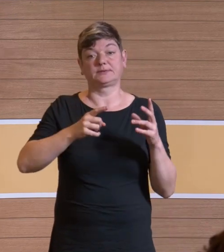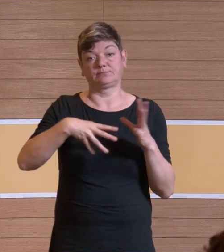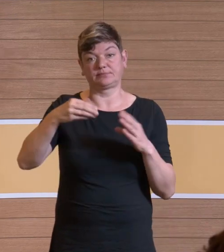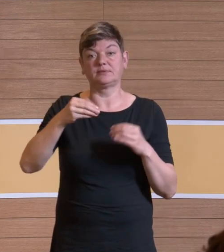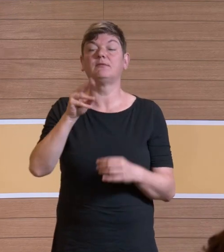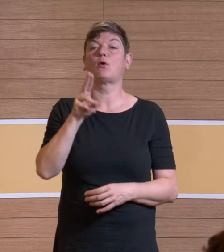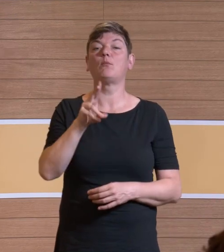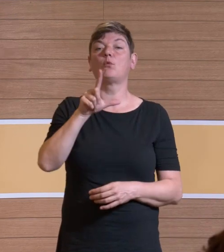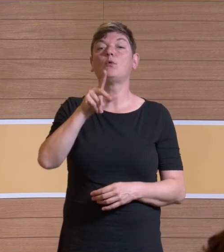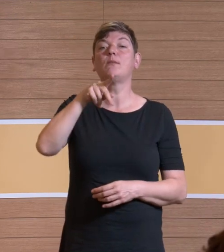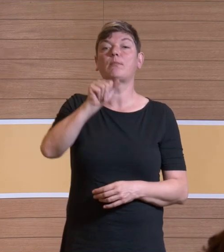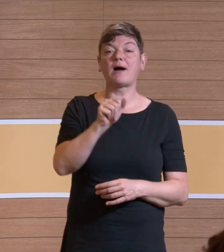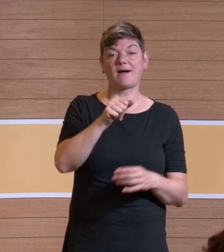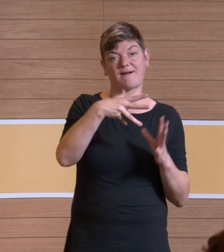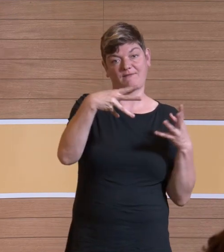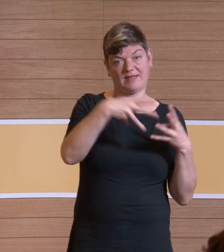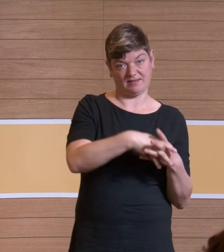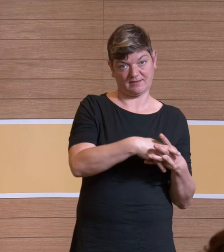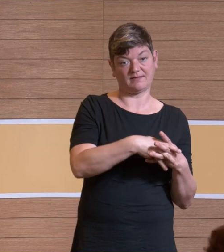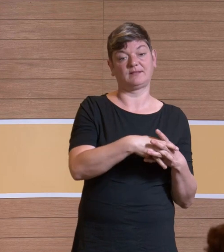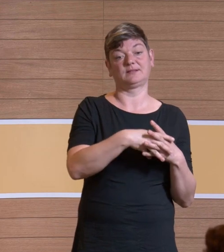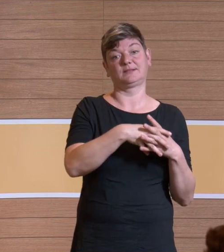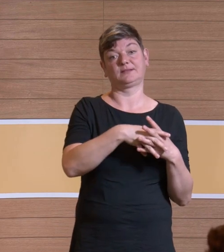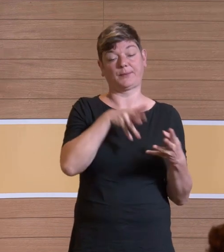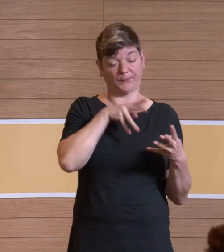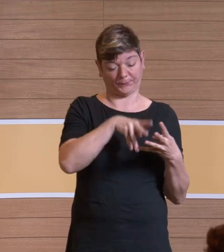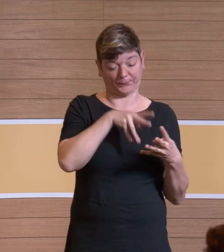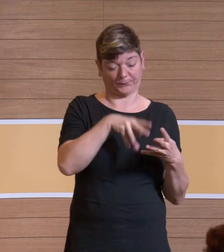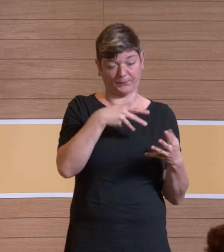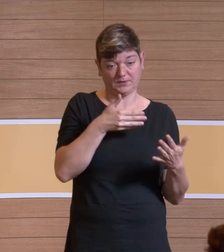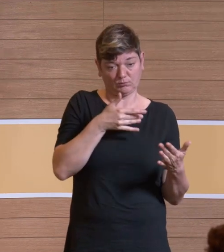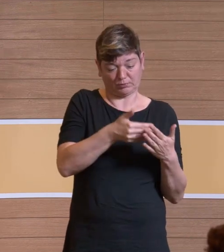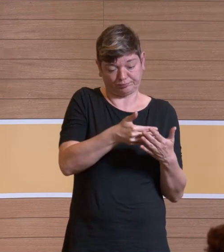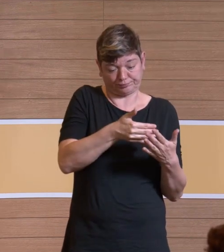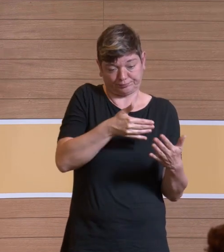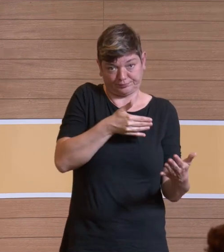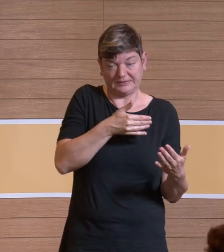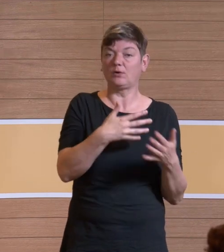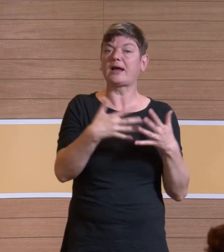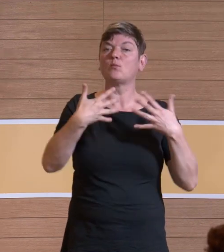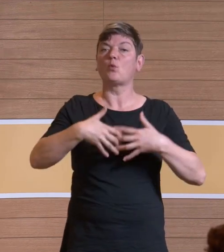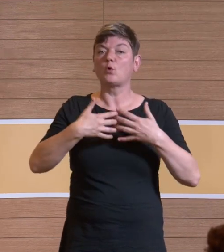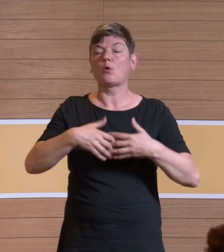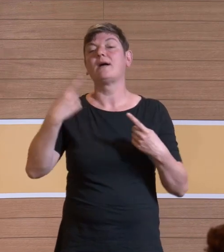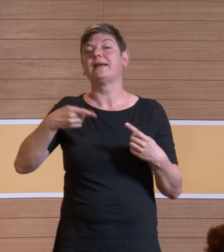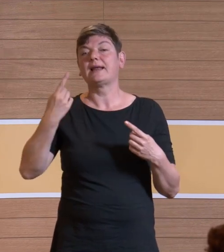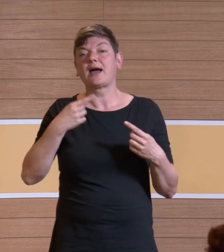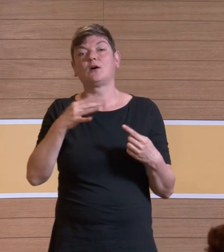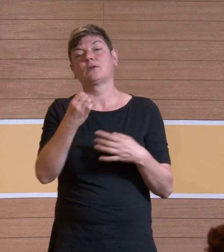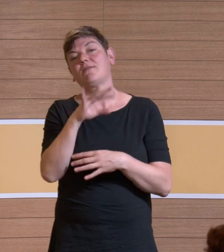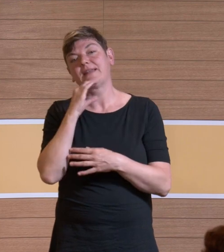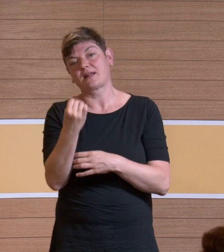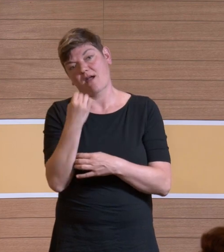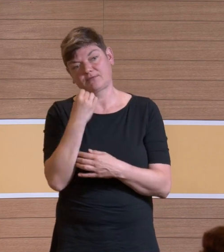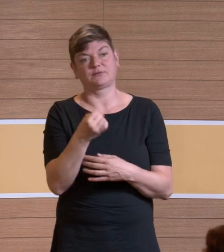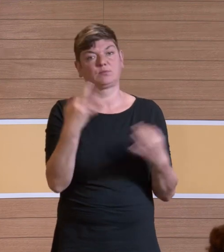mal HEPA, sondern ULPA-Filter durch müssen, wo alles zurückgehalten werden muss. Und da muss ein Motor, ein Ventilator mit hoher Kraft